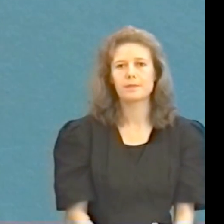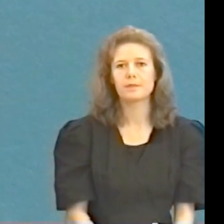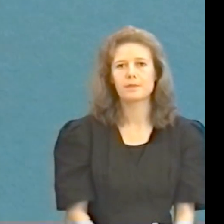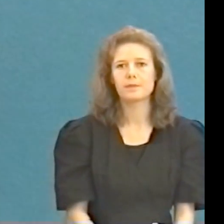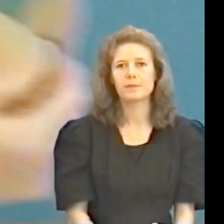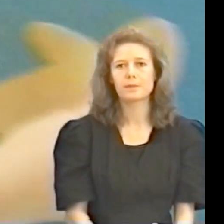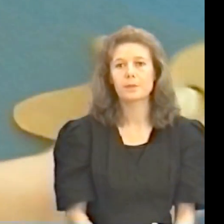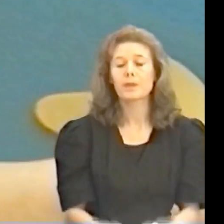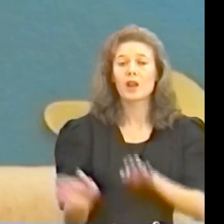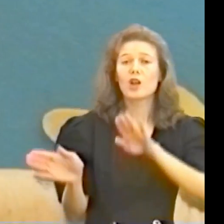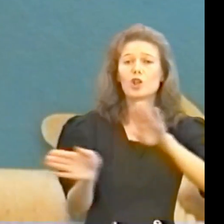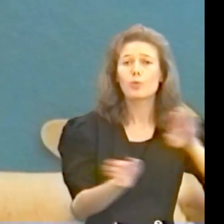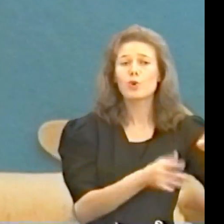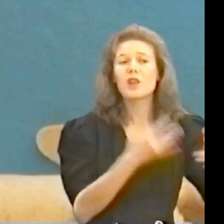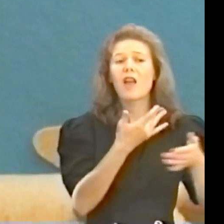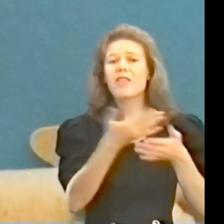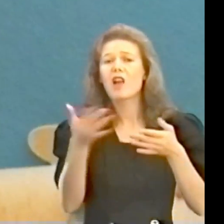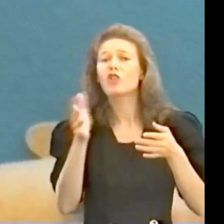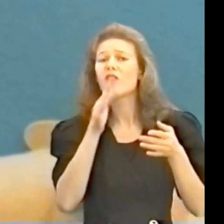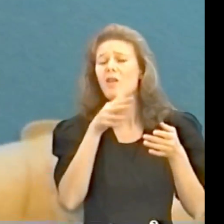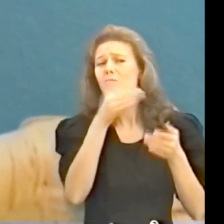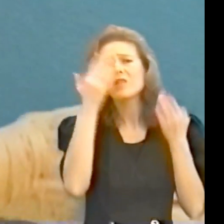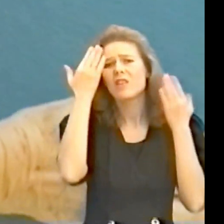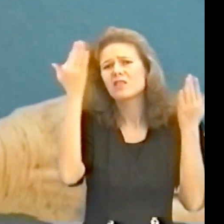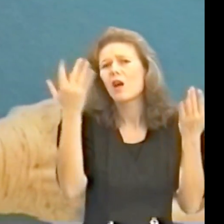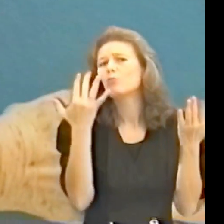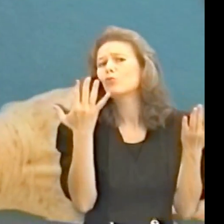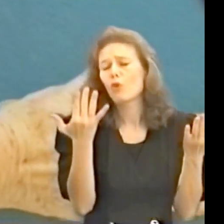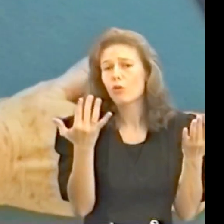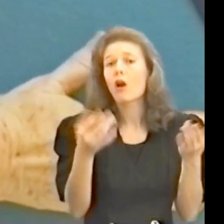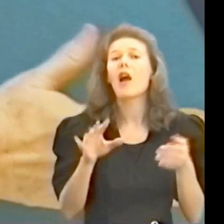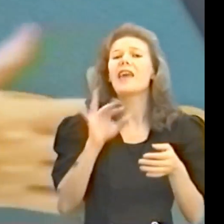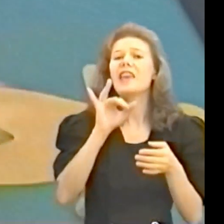спустя некоторое время мы не знаем как долго иосиф заснул